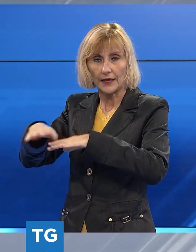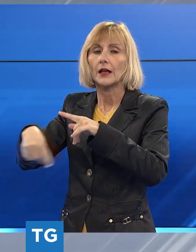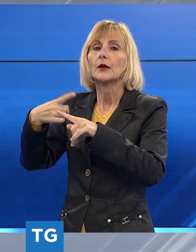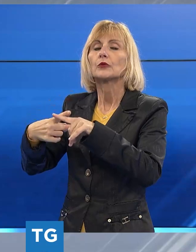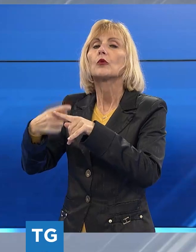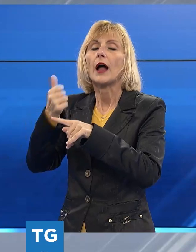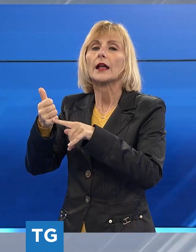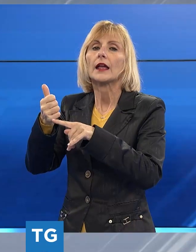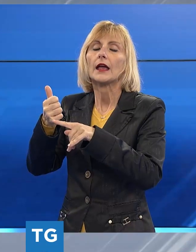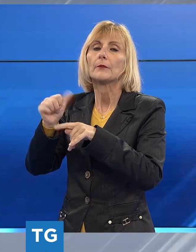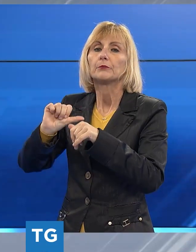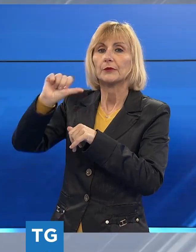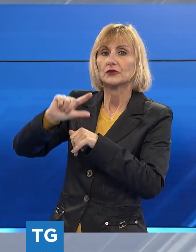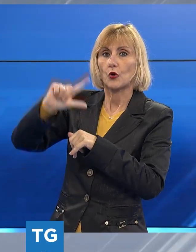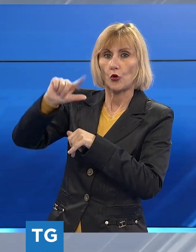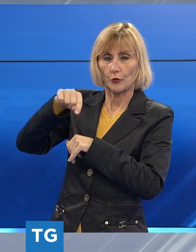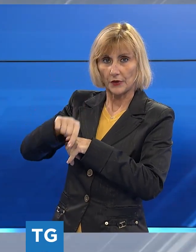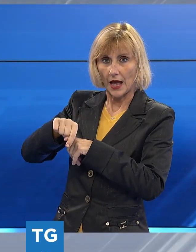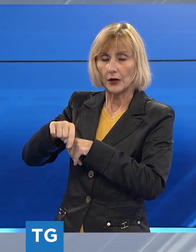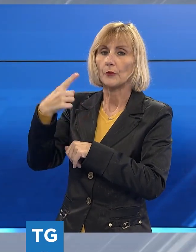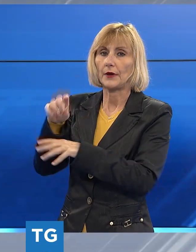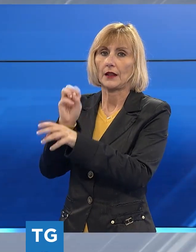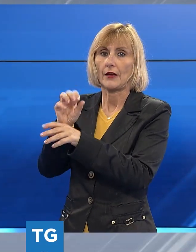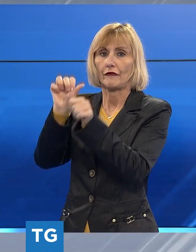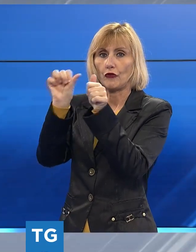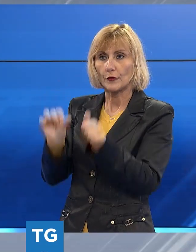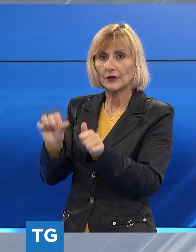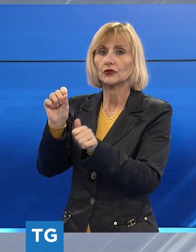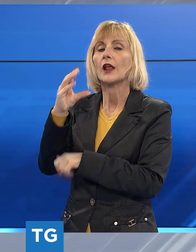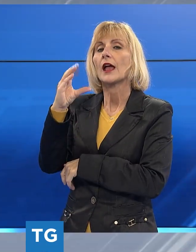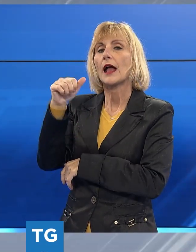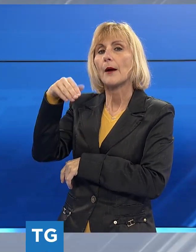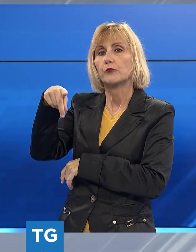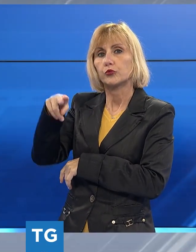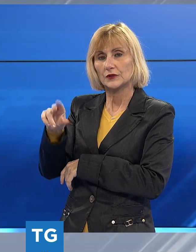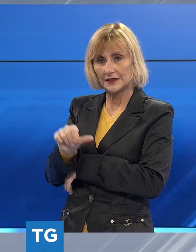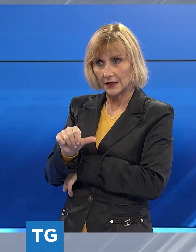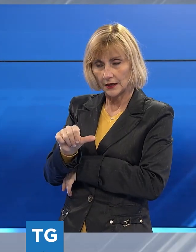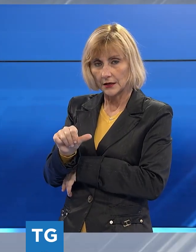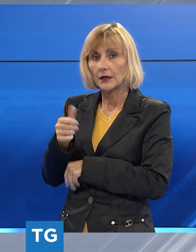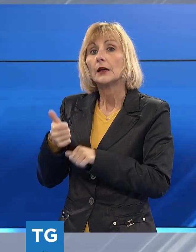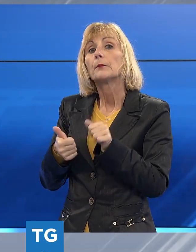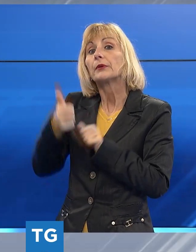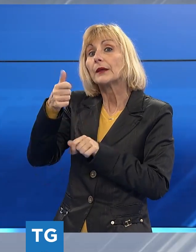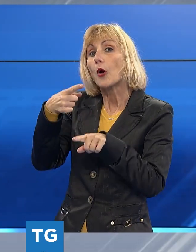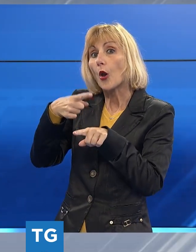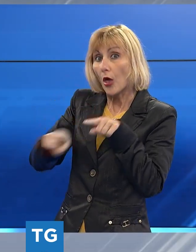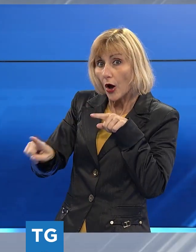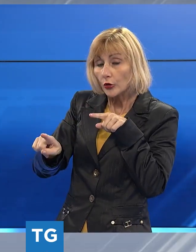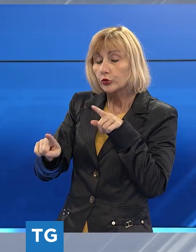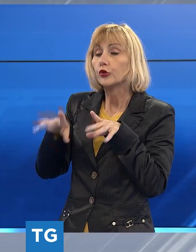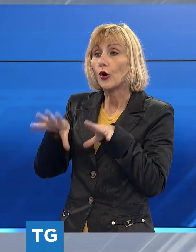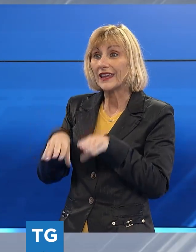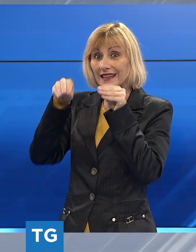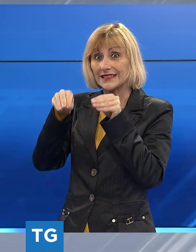sul primo e secondo piano. Questa parte è il primo lotto, che dovrà iniziare a